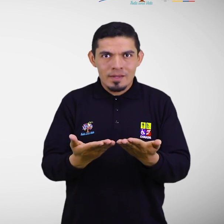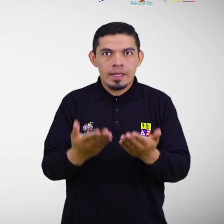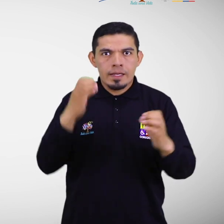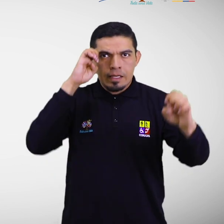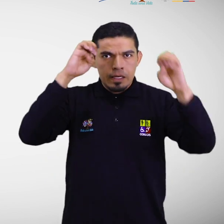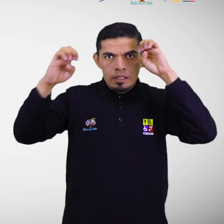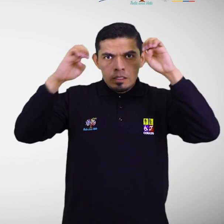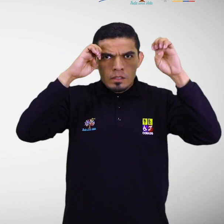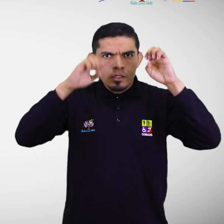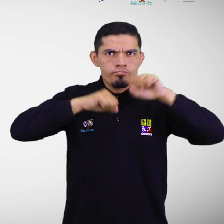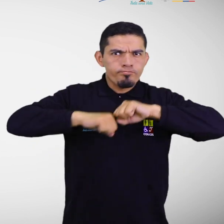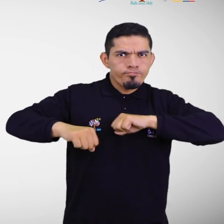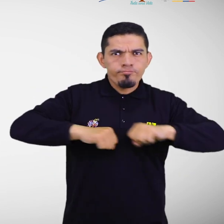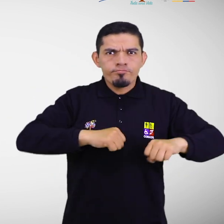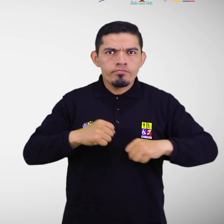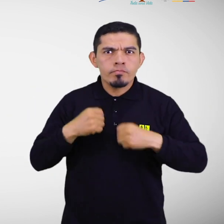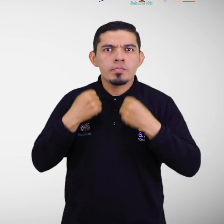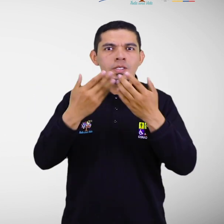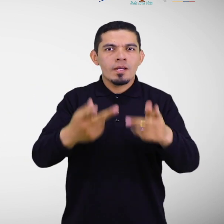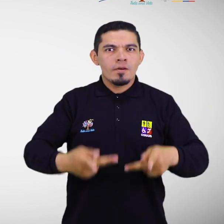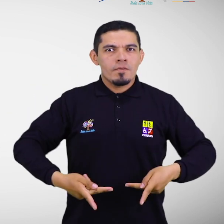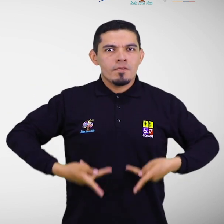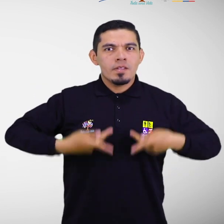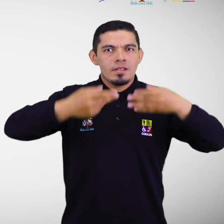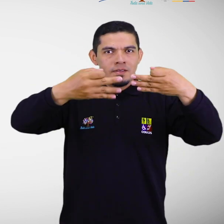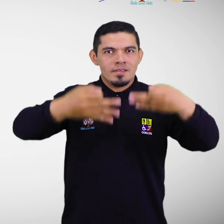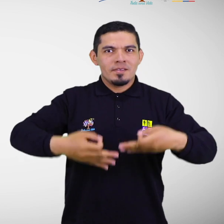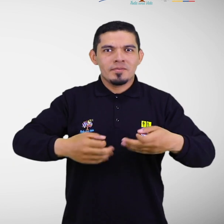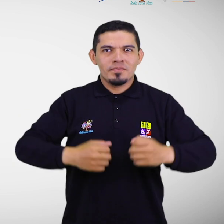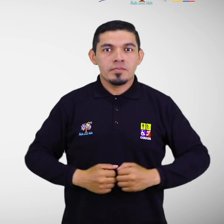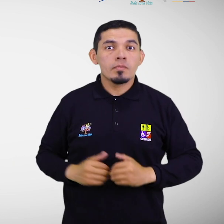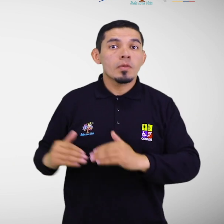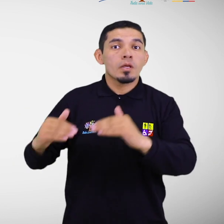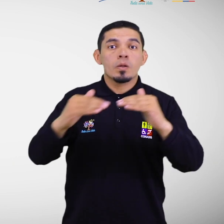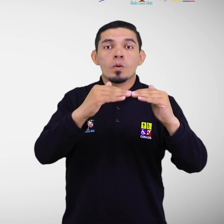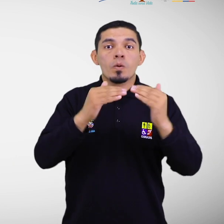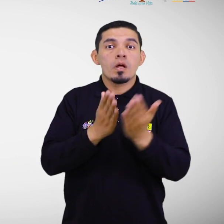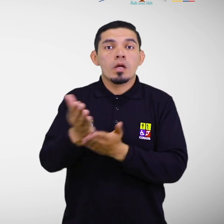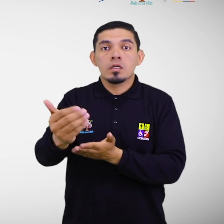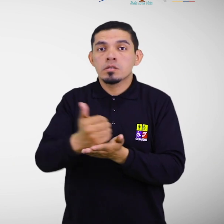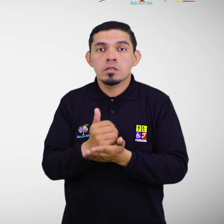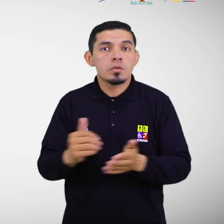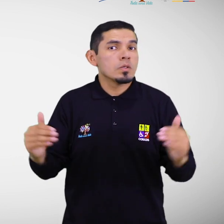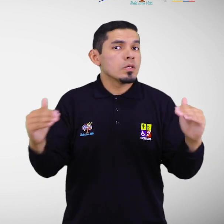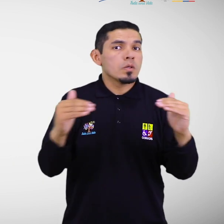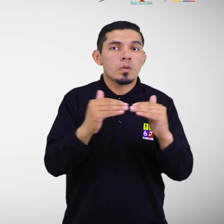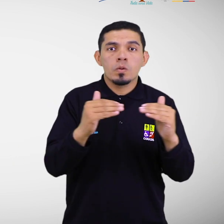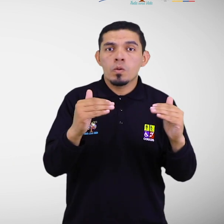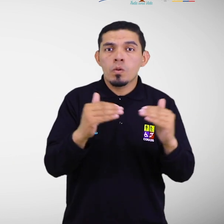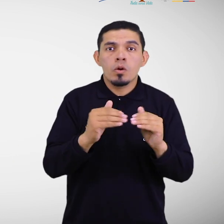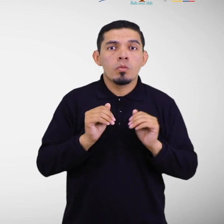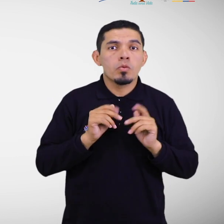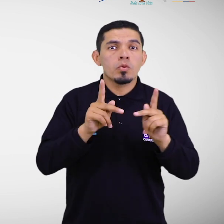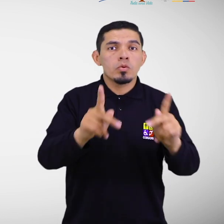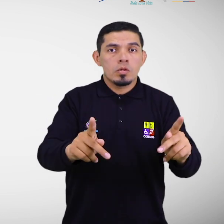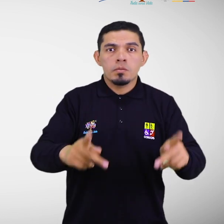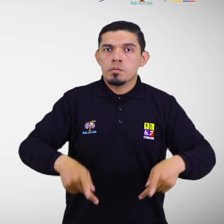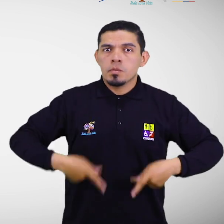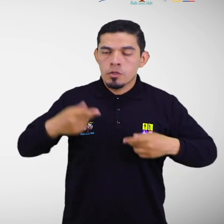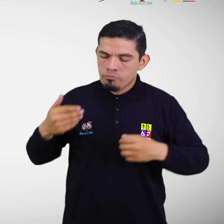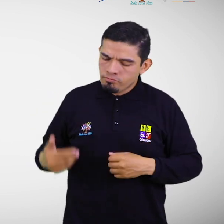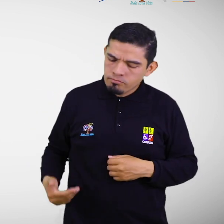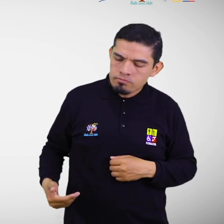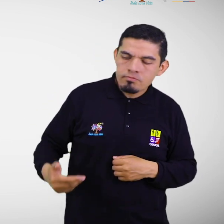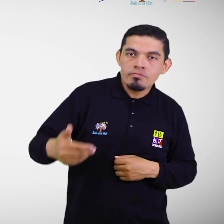estrategias y acciones para lograr una vida, digna. Con iguales accesos y oportunidades durante todo su ciclo de vida,